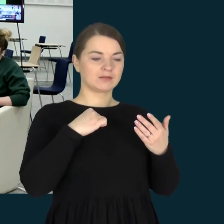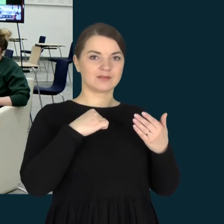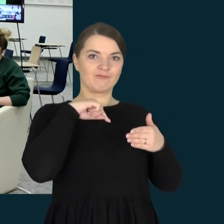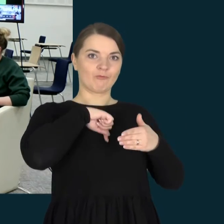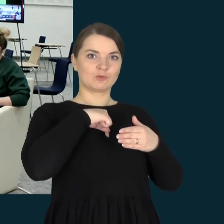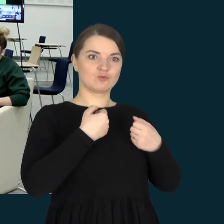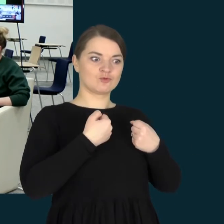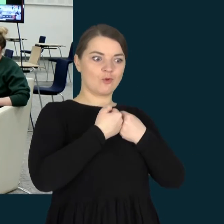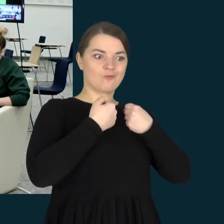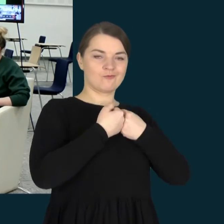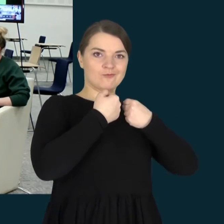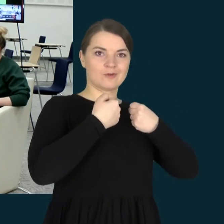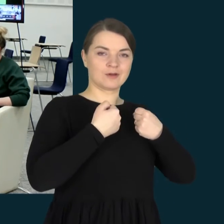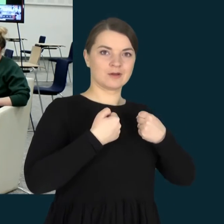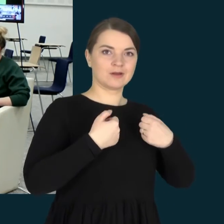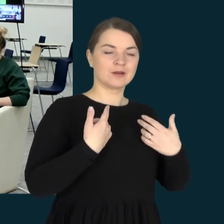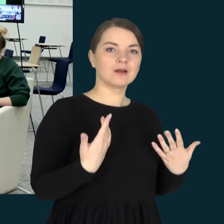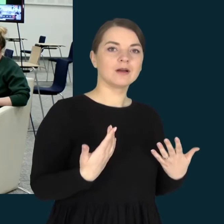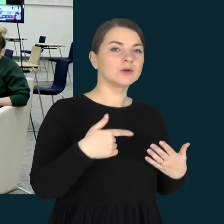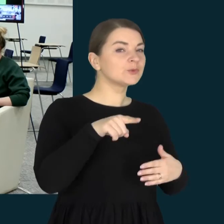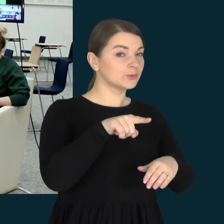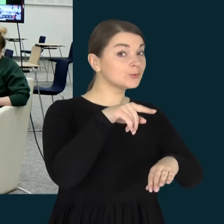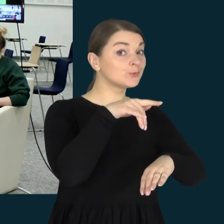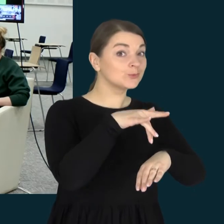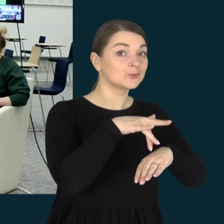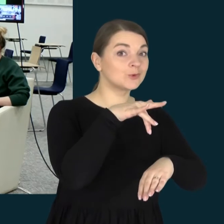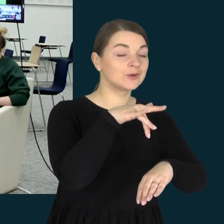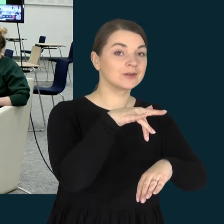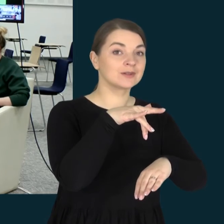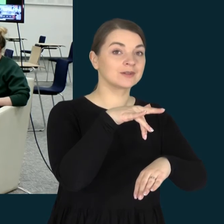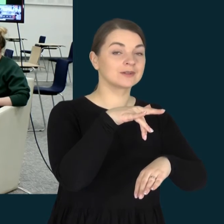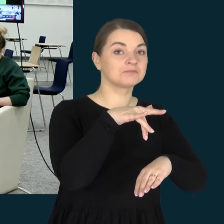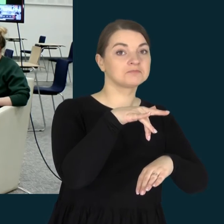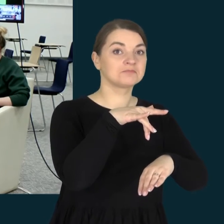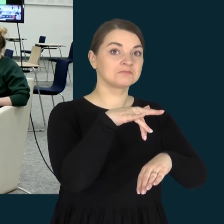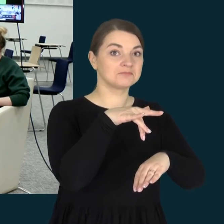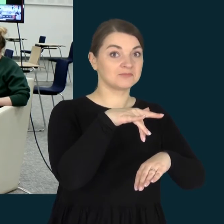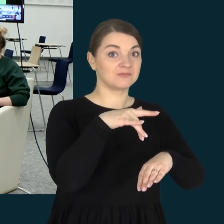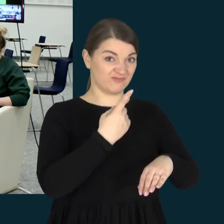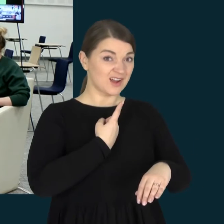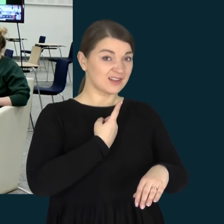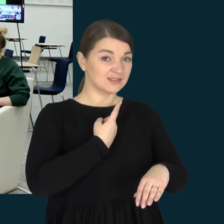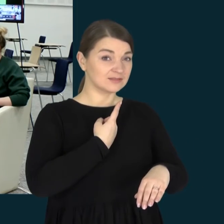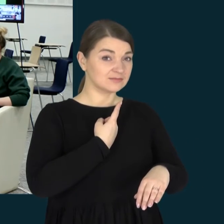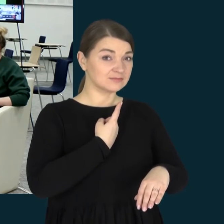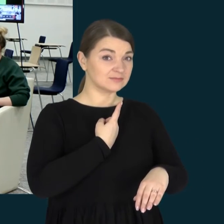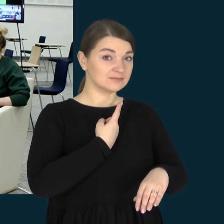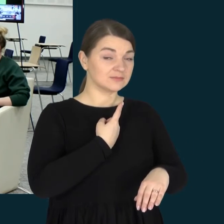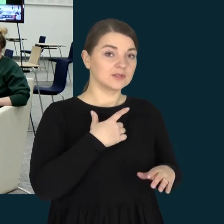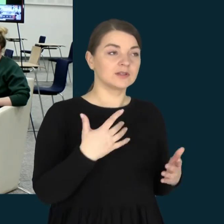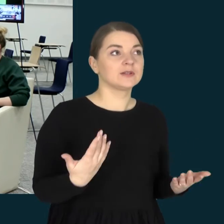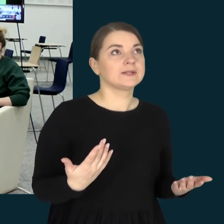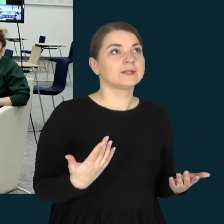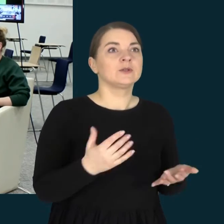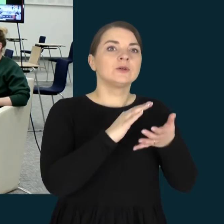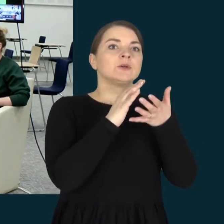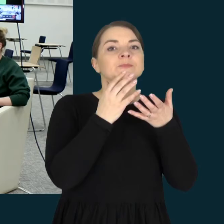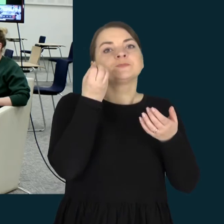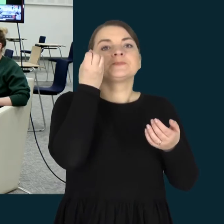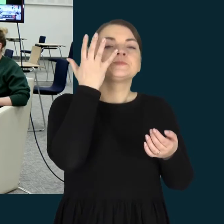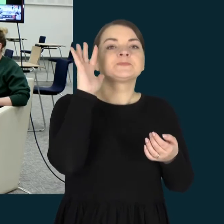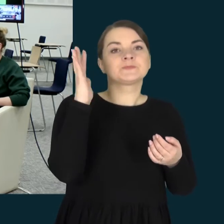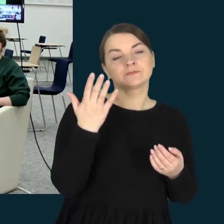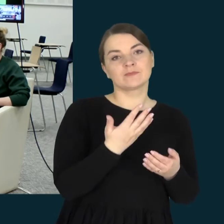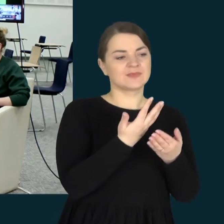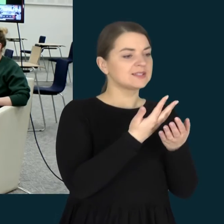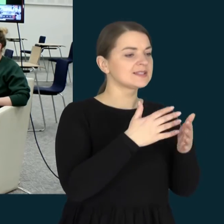Ir mano klausimas būtų, ar jaučiate šioje kovoje viena. Turiu omenyje, kad turime